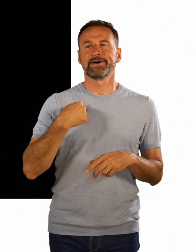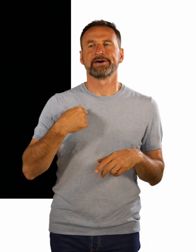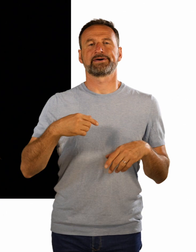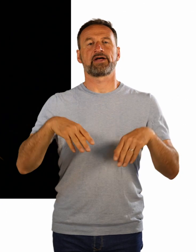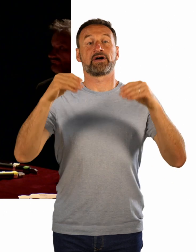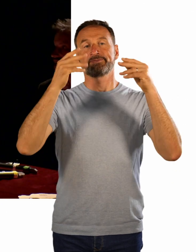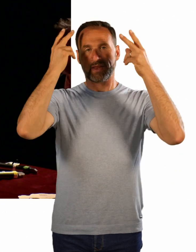machen.